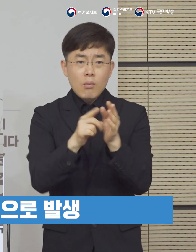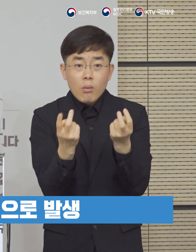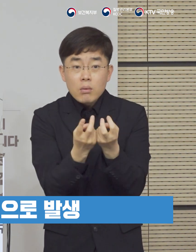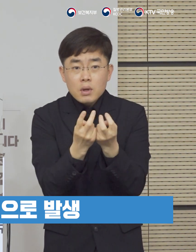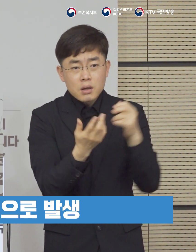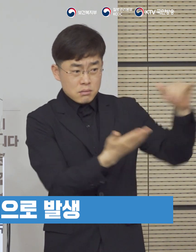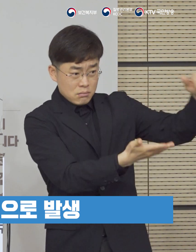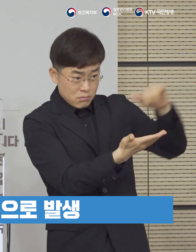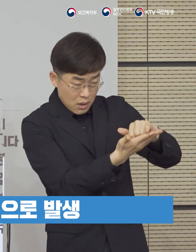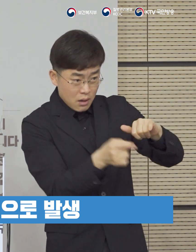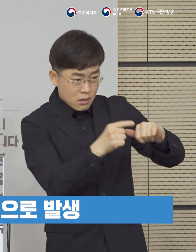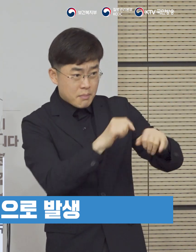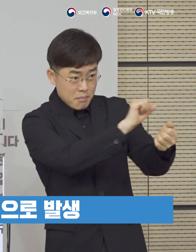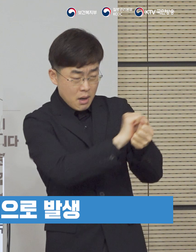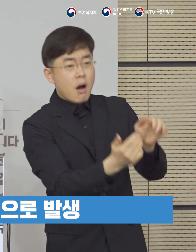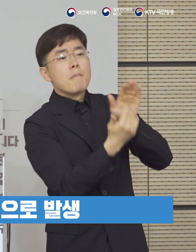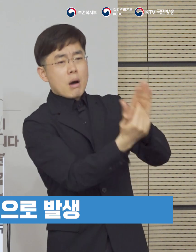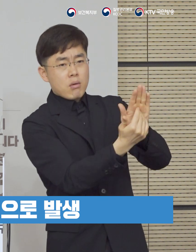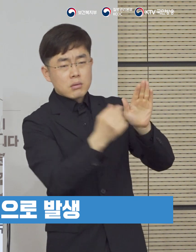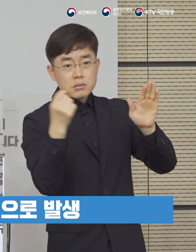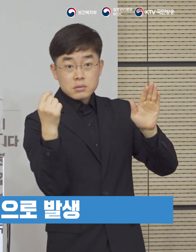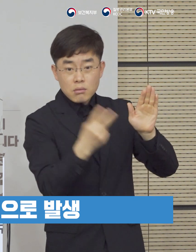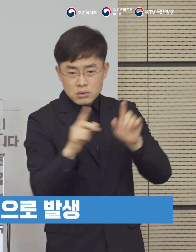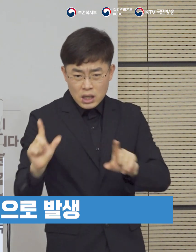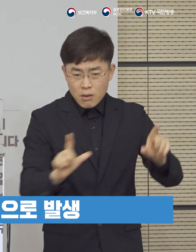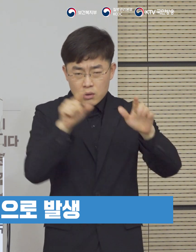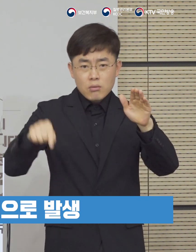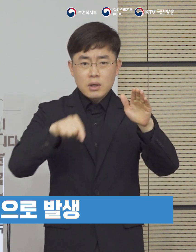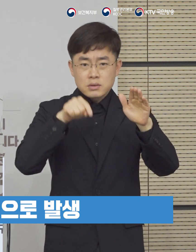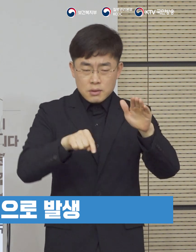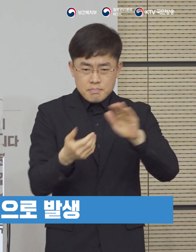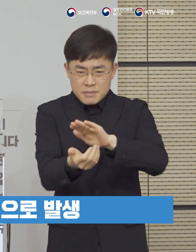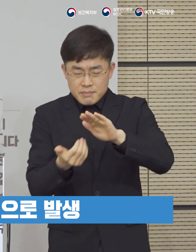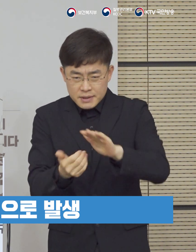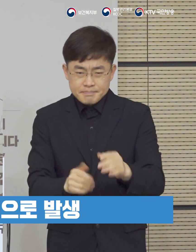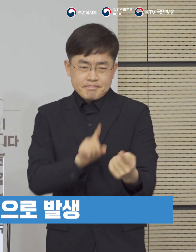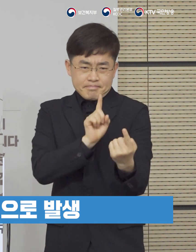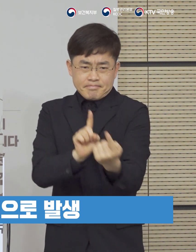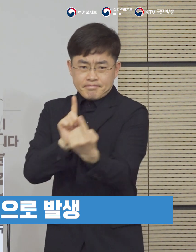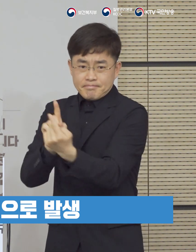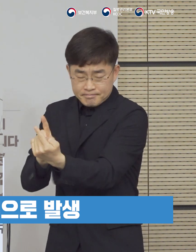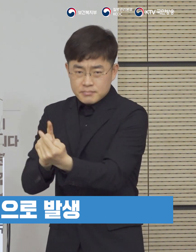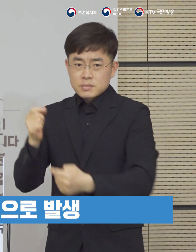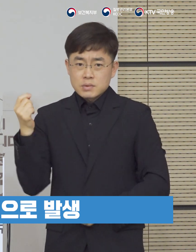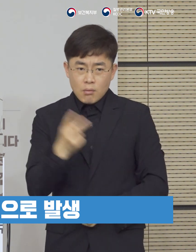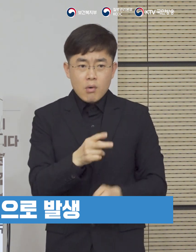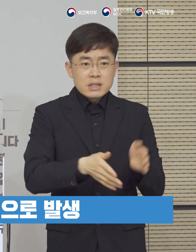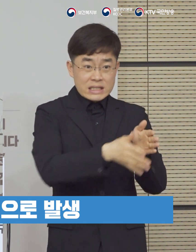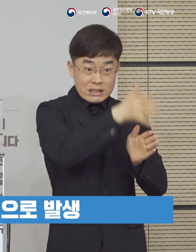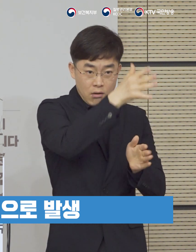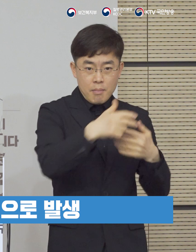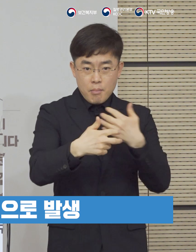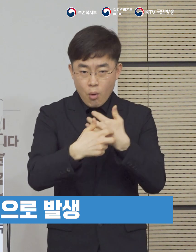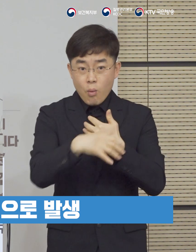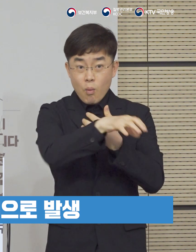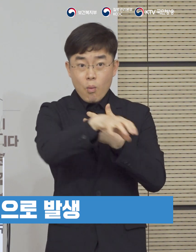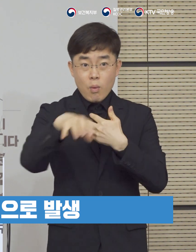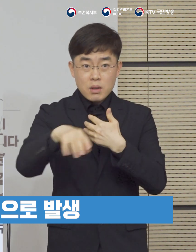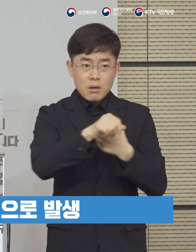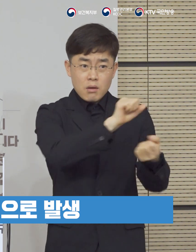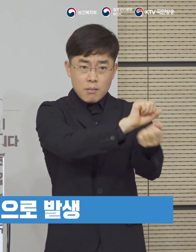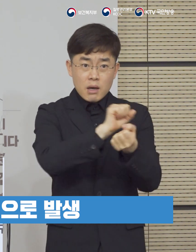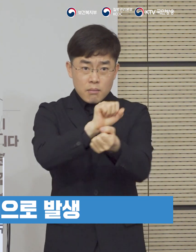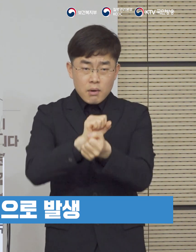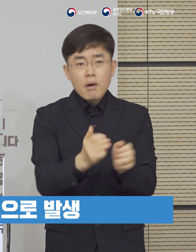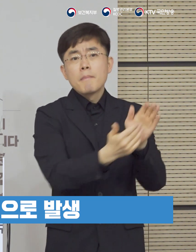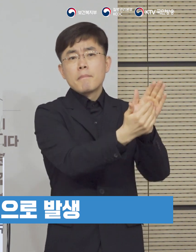해외 유입을 적극적으로 차단하고 일상 속에서 철저히 예방하며 시설과 병원에서 발생할 수